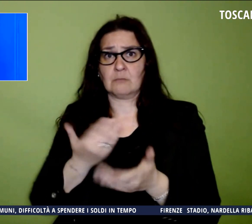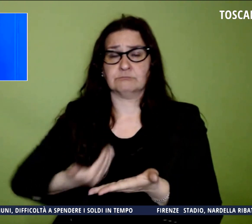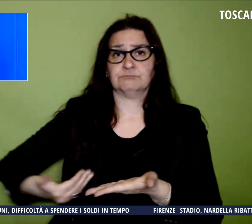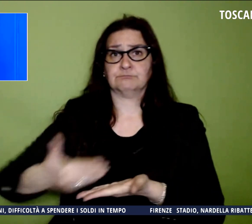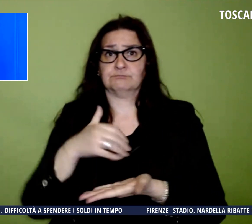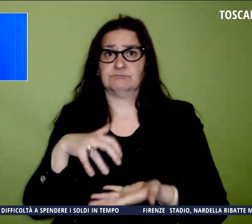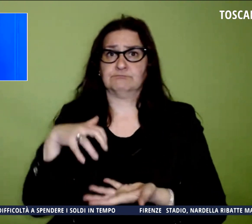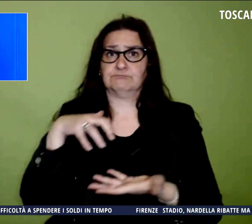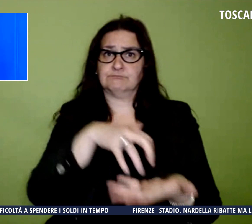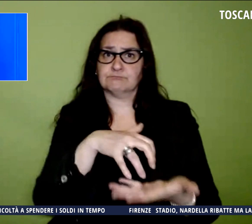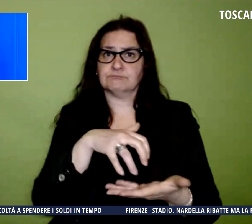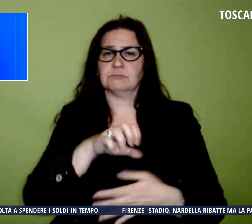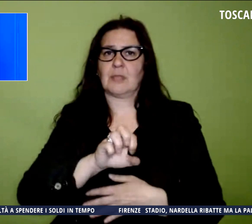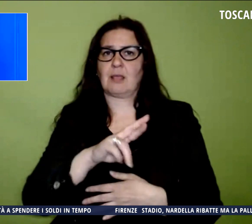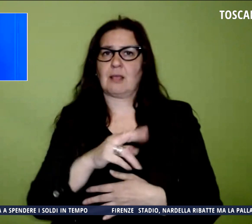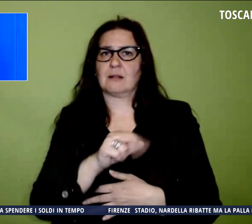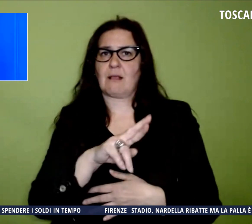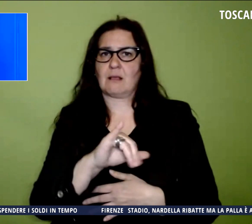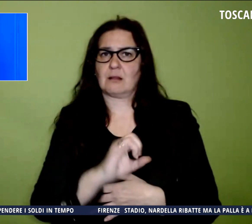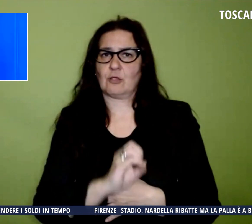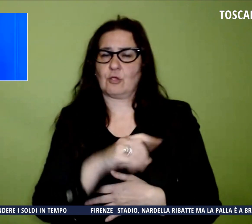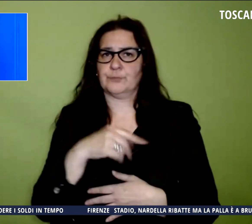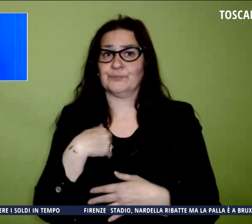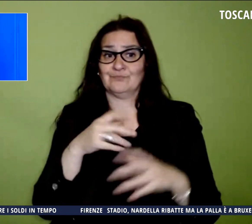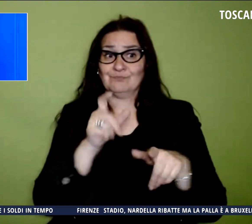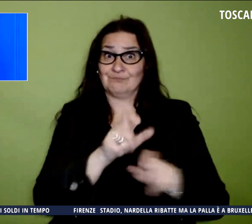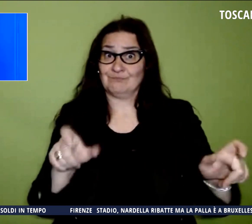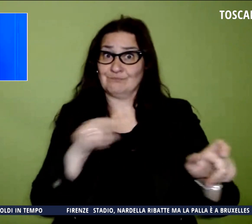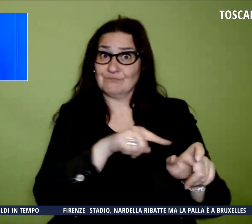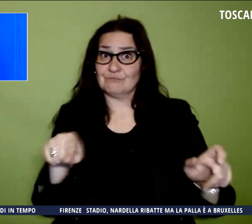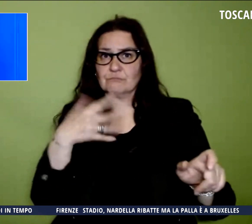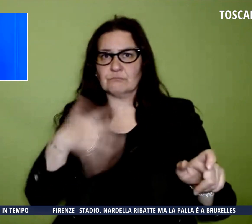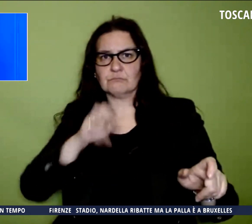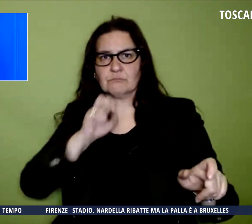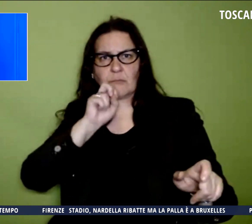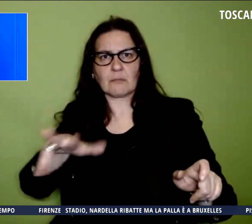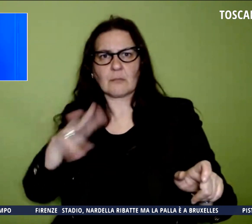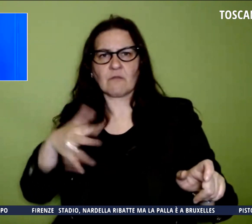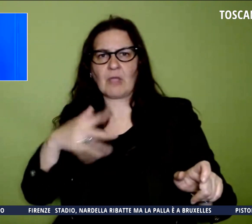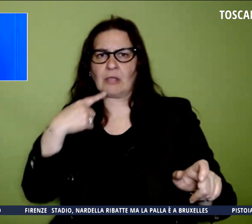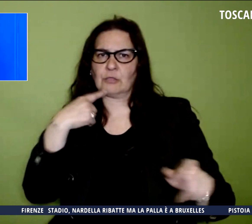'erario. I soggetti interessati sono stati segnalati agli organi competenti.